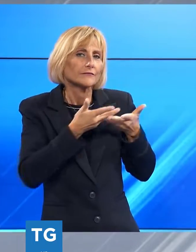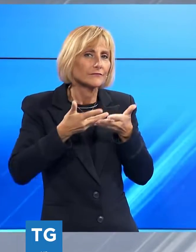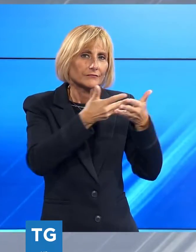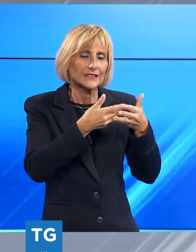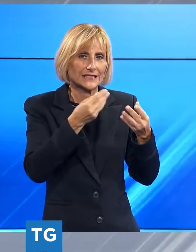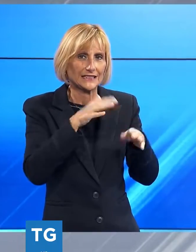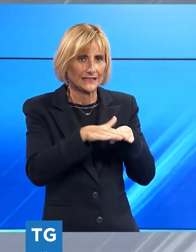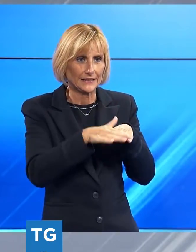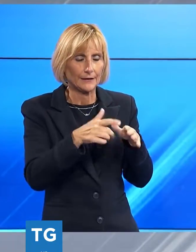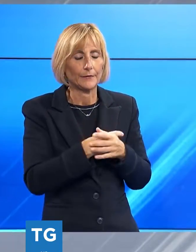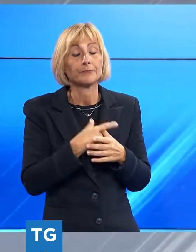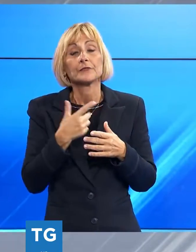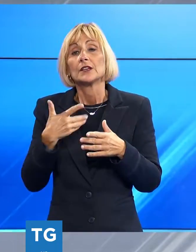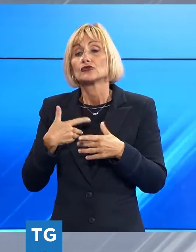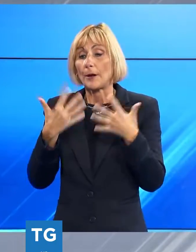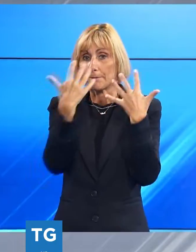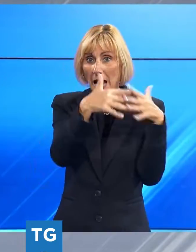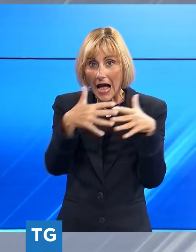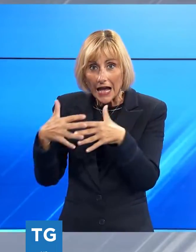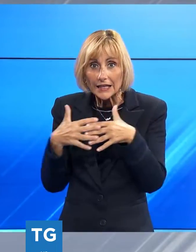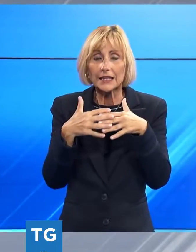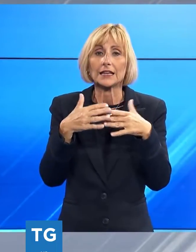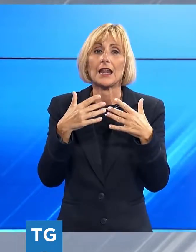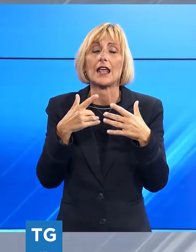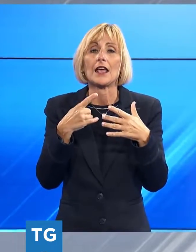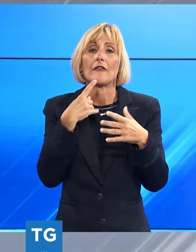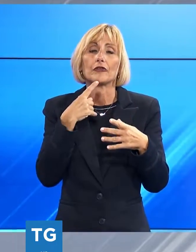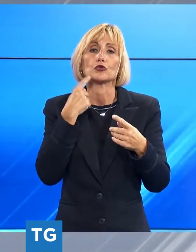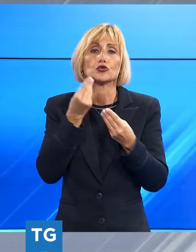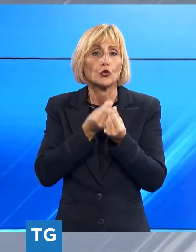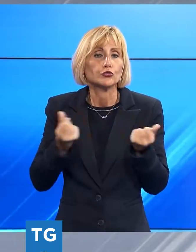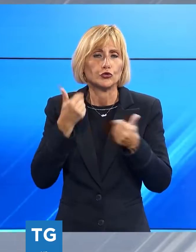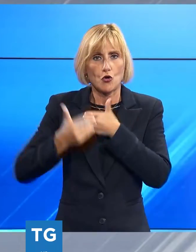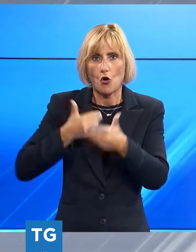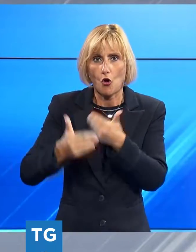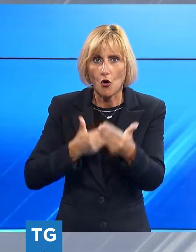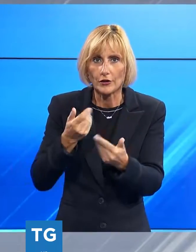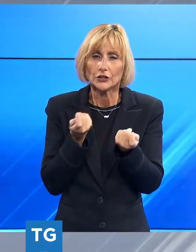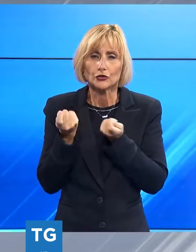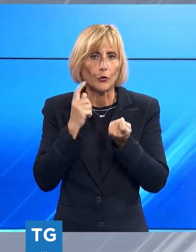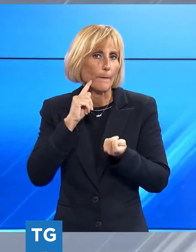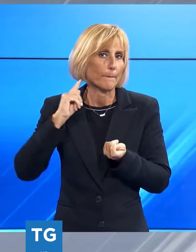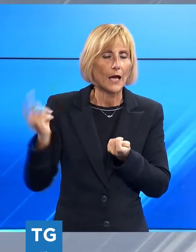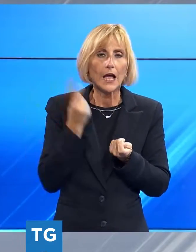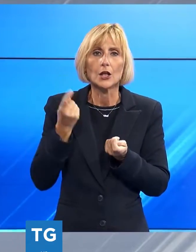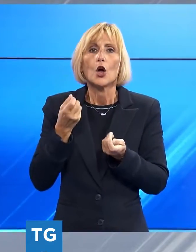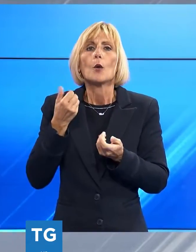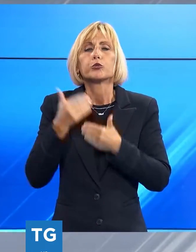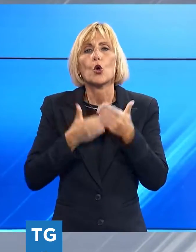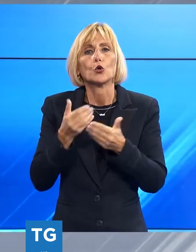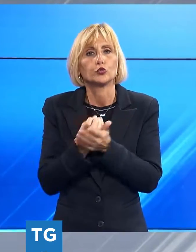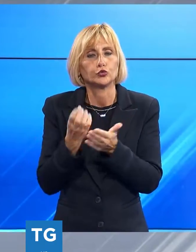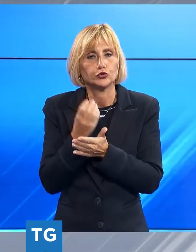Tra gli stand, macchine, impianti e soluzioni d'avanguardia per gestire al meglio le varie fasi del ciclo produttivo e di trasformazione